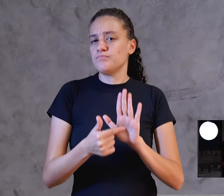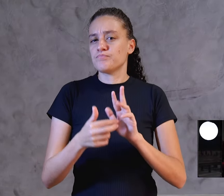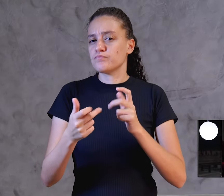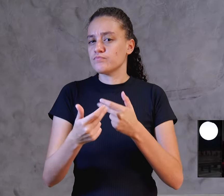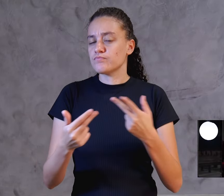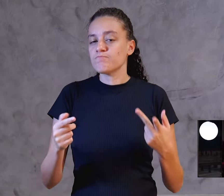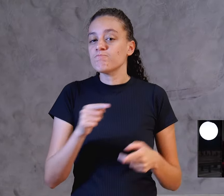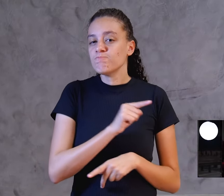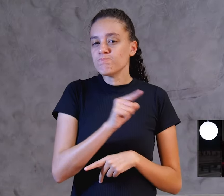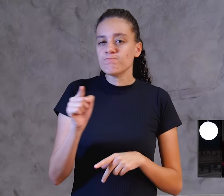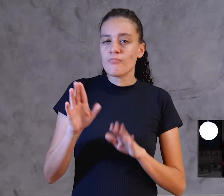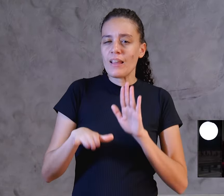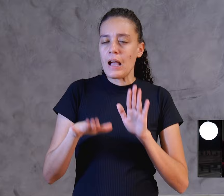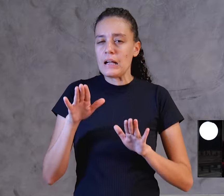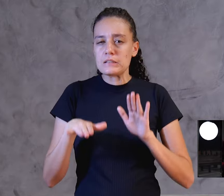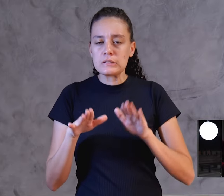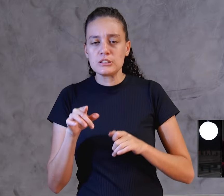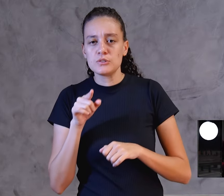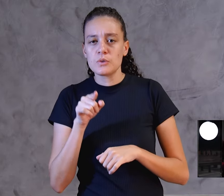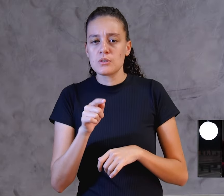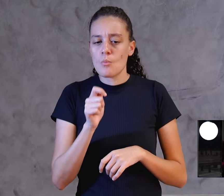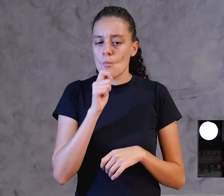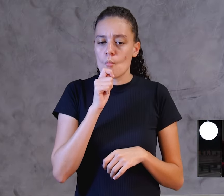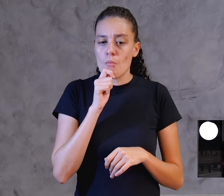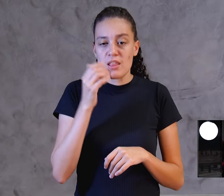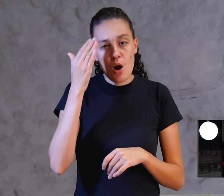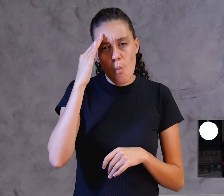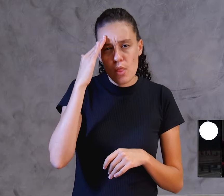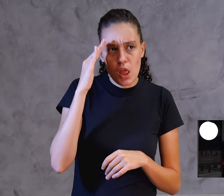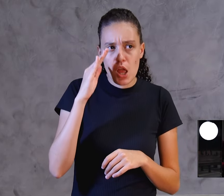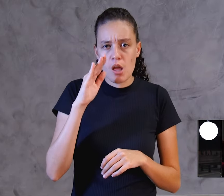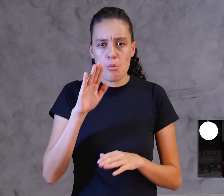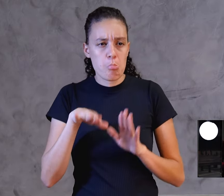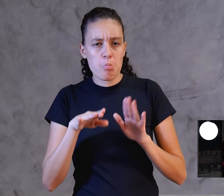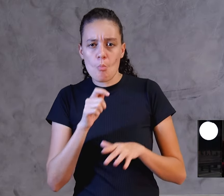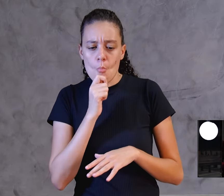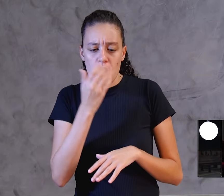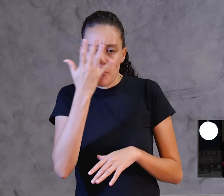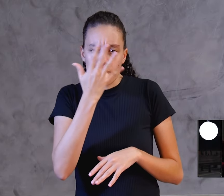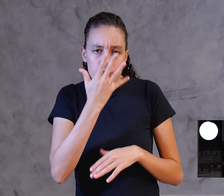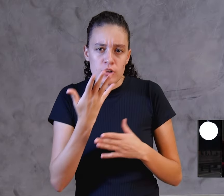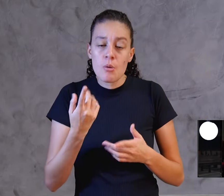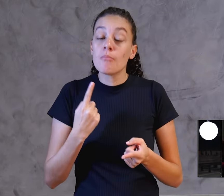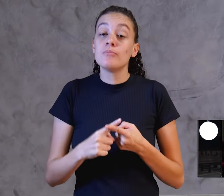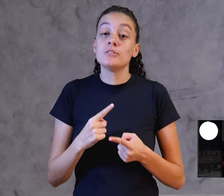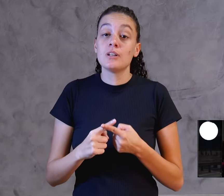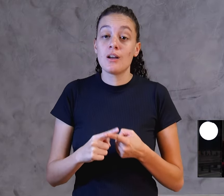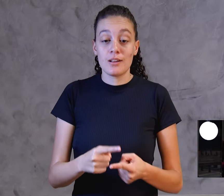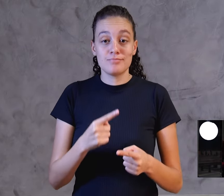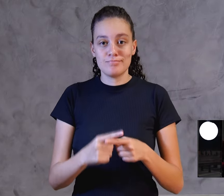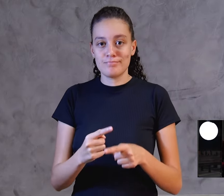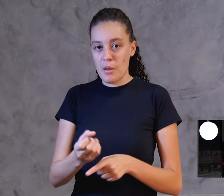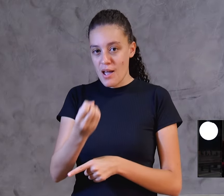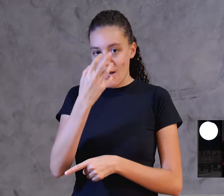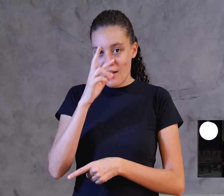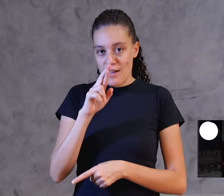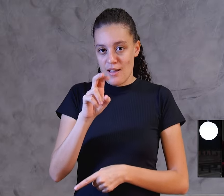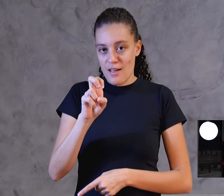quem sabe você não tenha visto ainda, porque esta é uma revelação que só o ministério